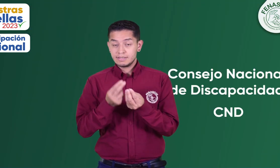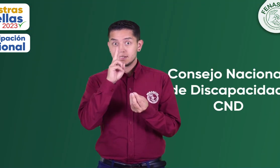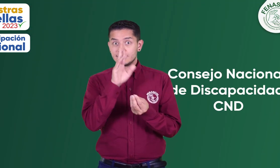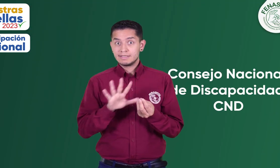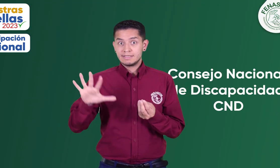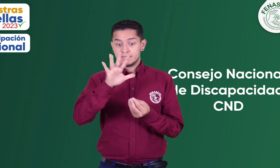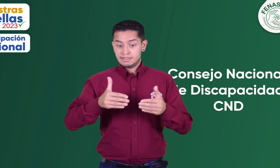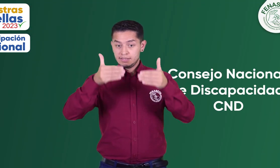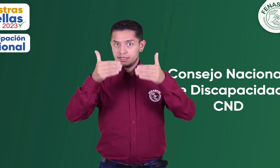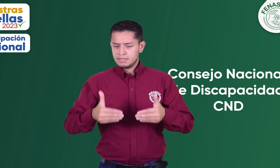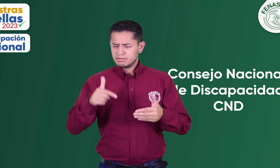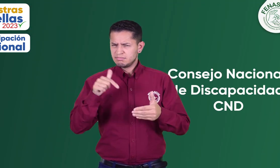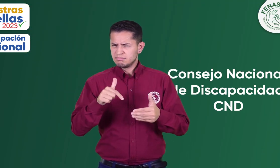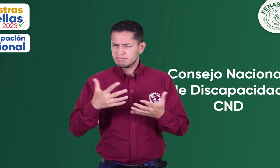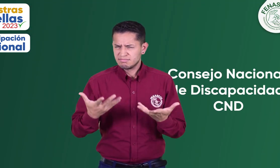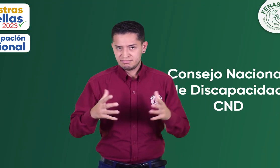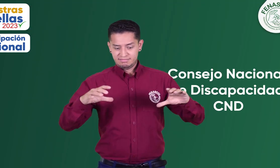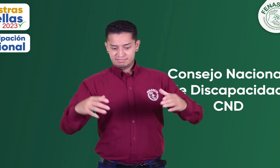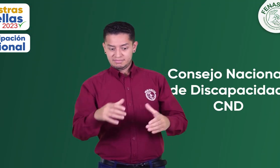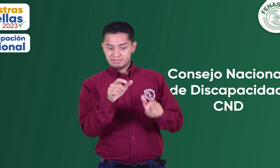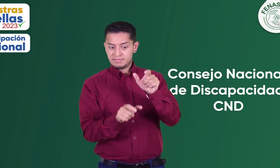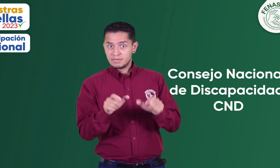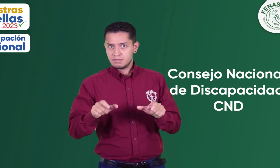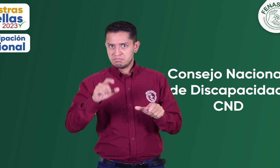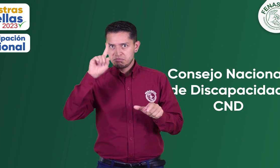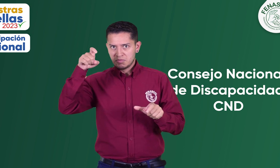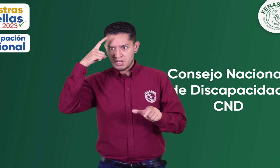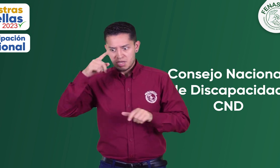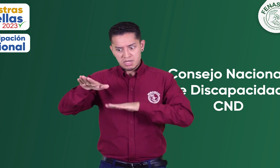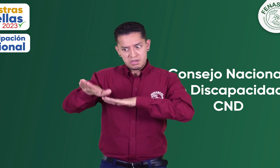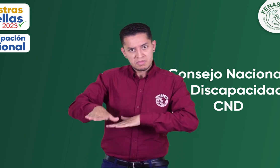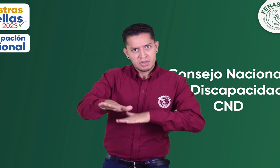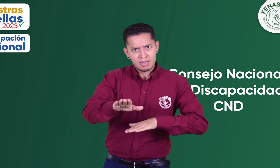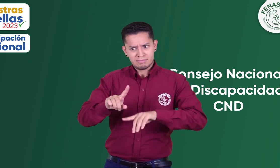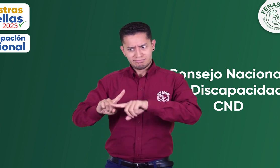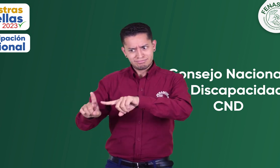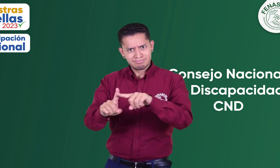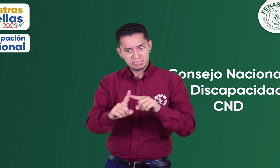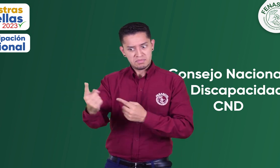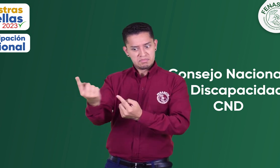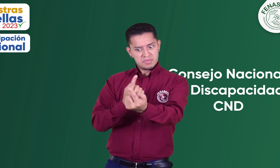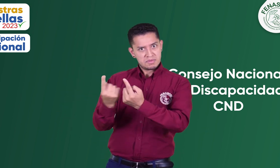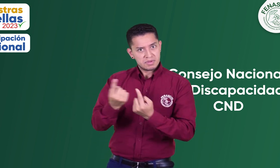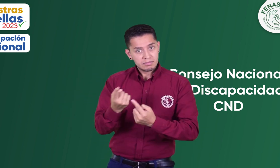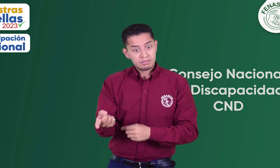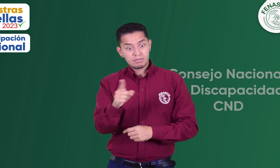El Consejo Nacional de Discapacidad, organismo en el que se reúnen representantes del gobierno,